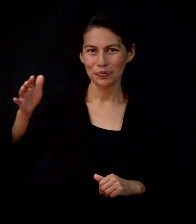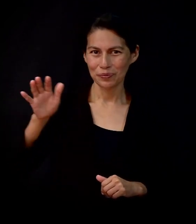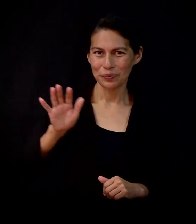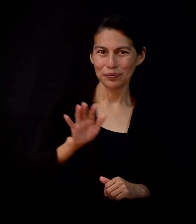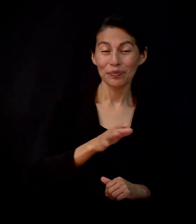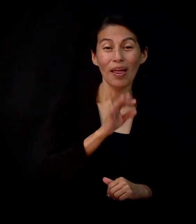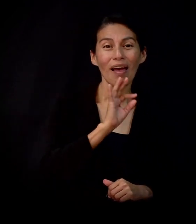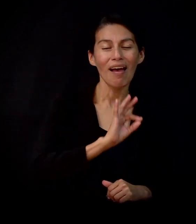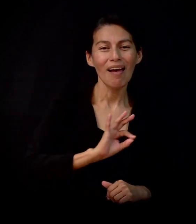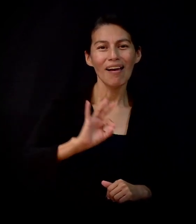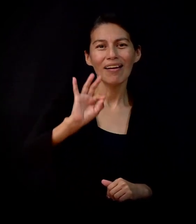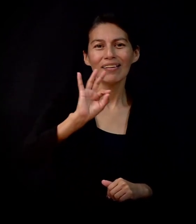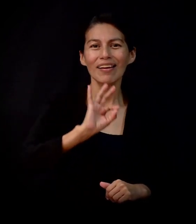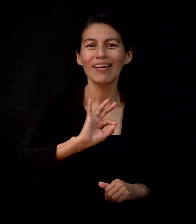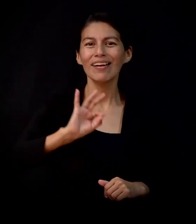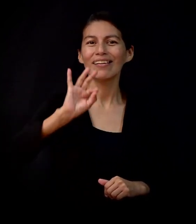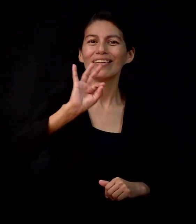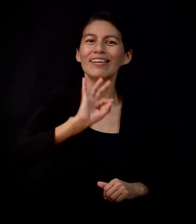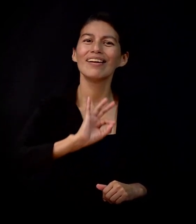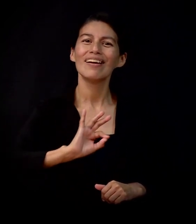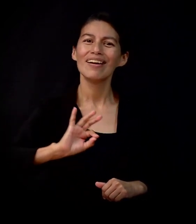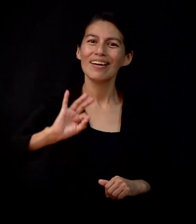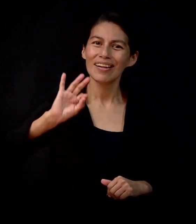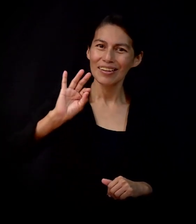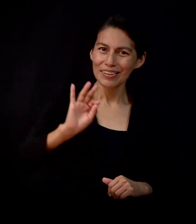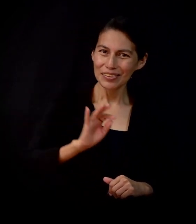La nana na na na